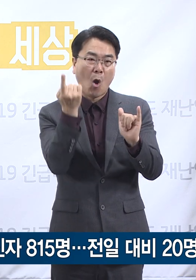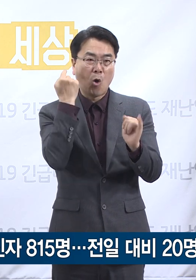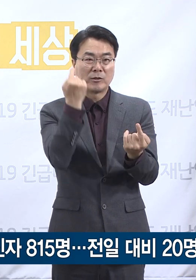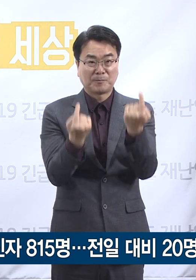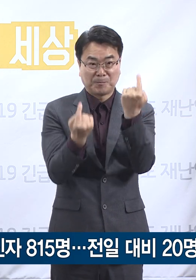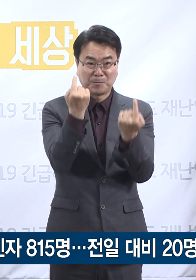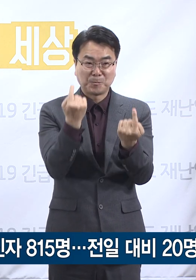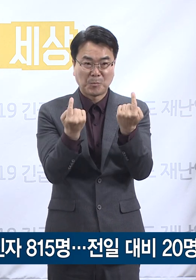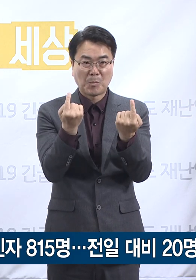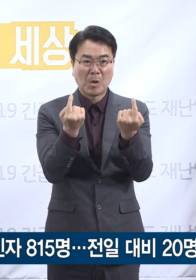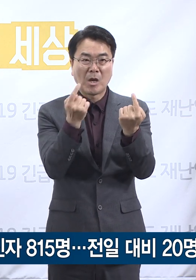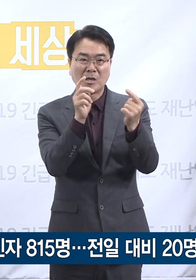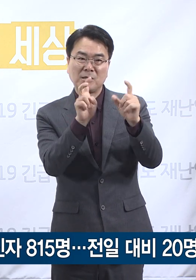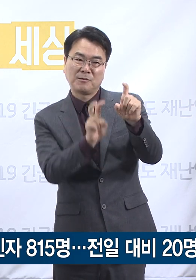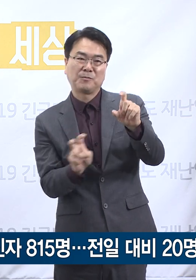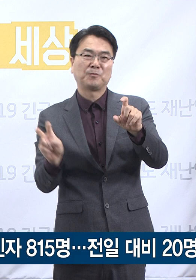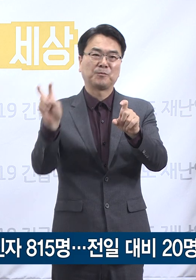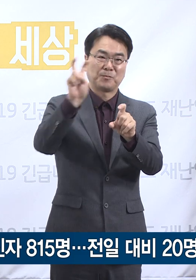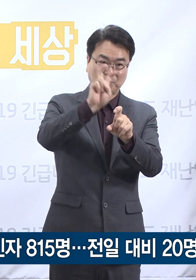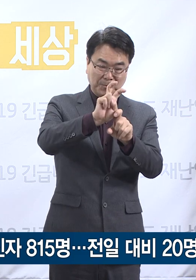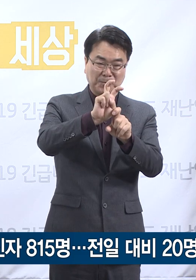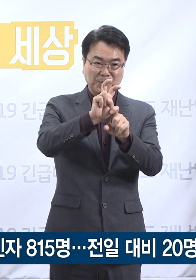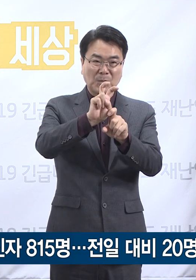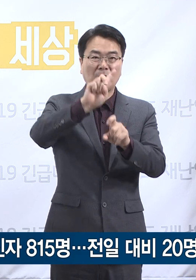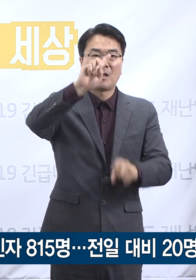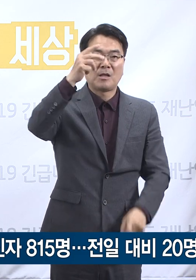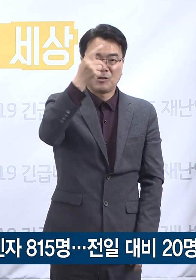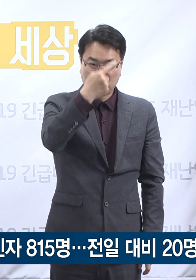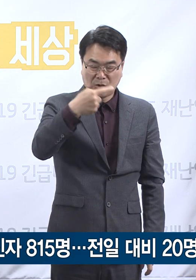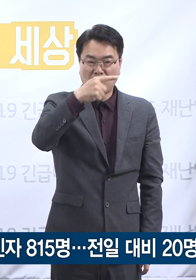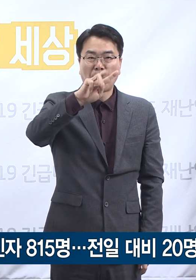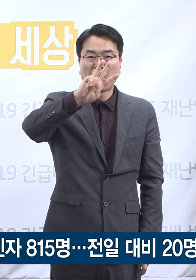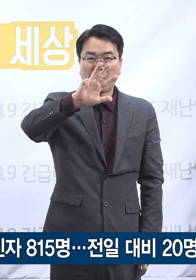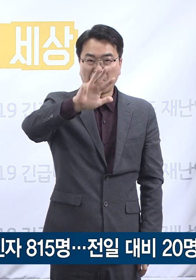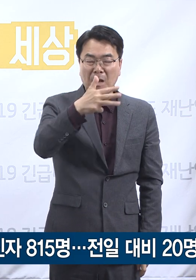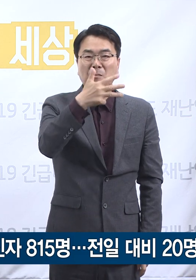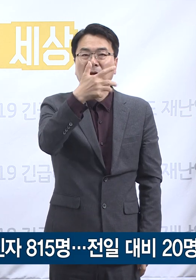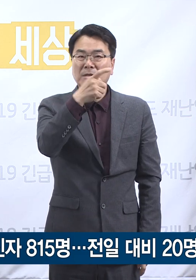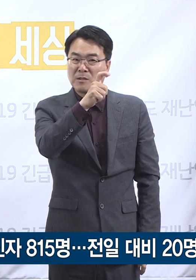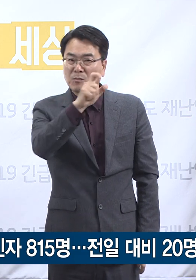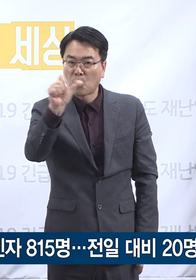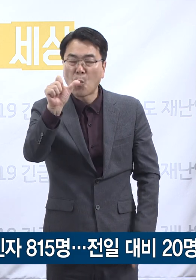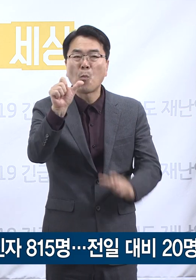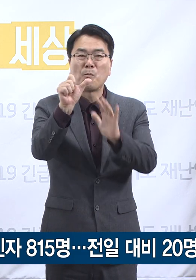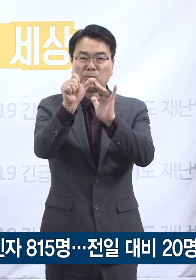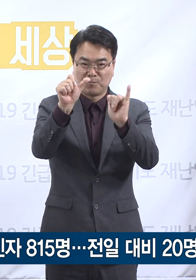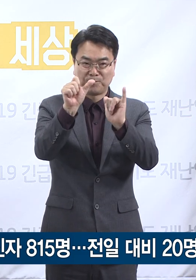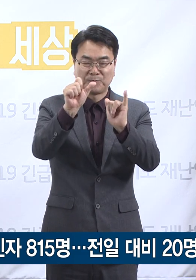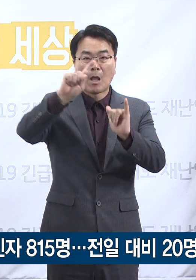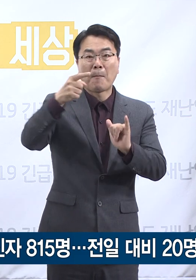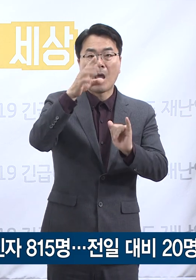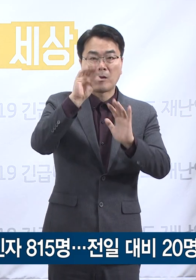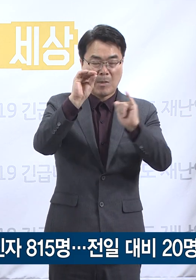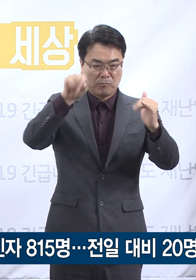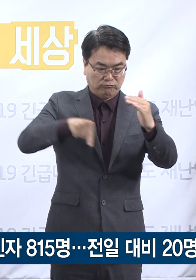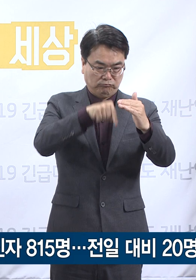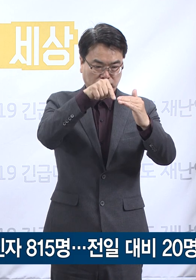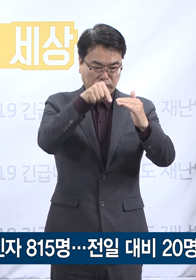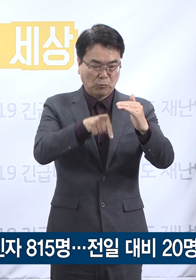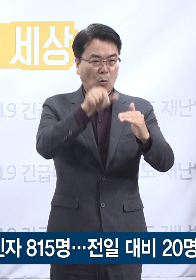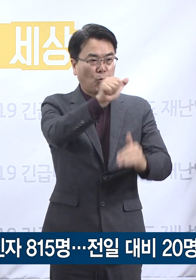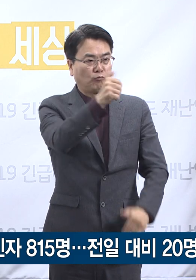0시 대비 20명이 증가한 총 815명입니다. 인구 100만 명당 확진자 발생 수는 59